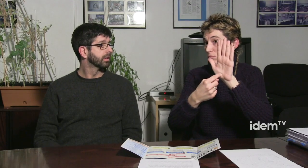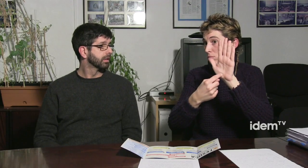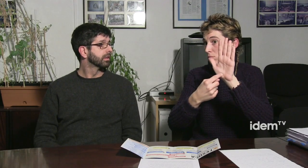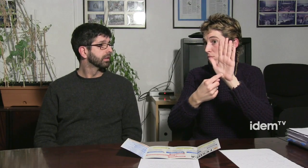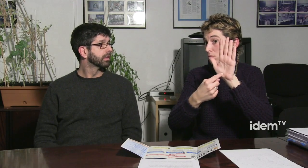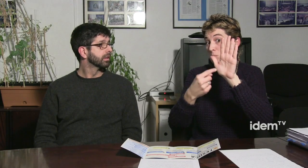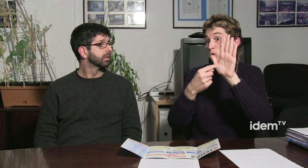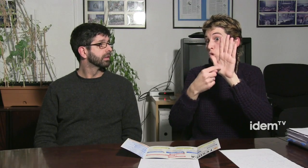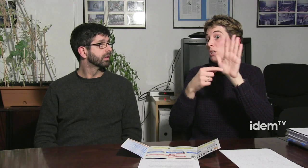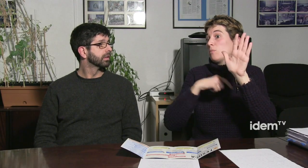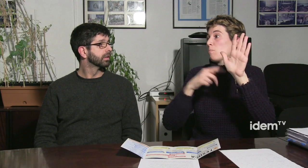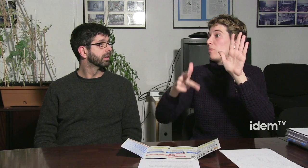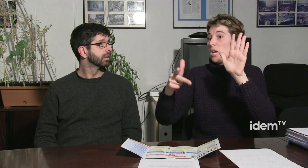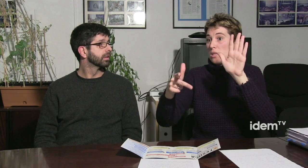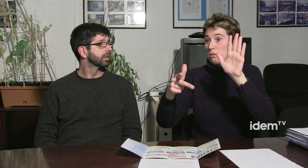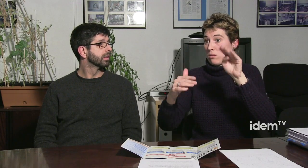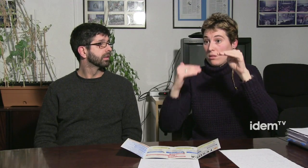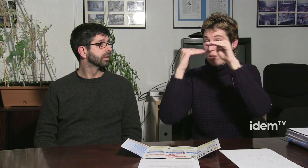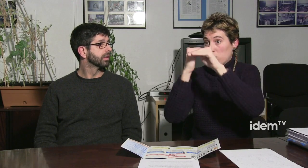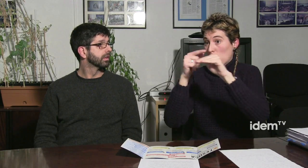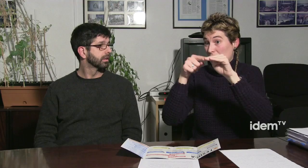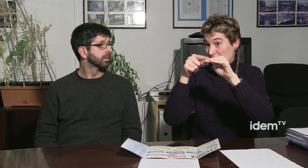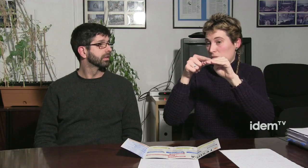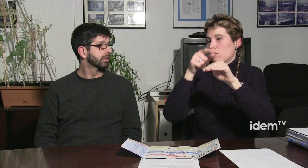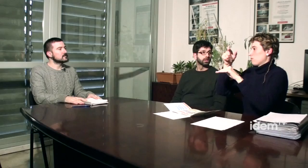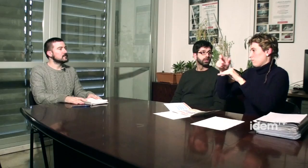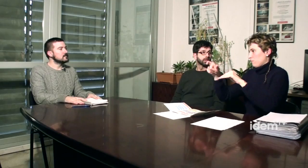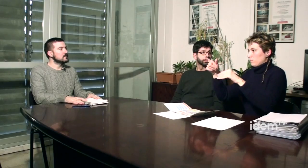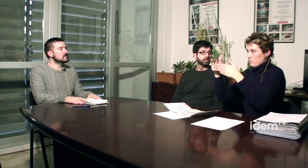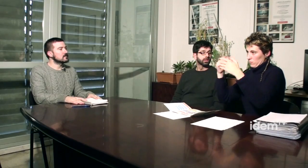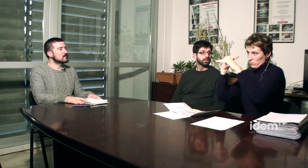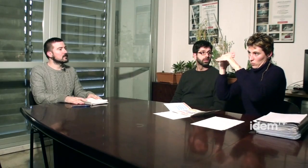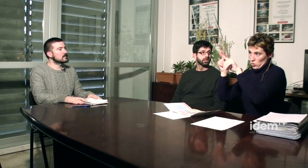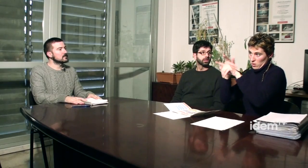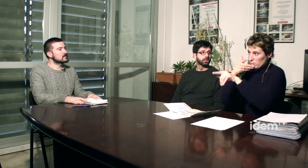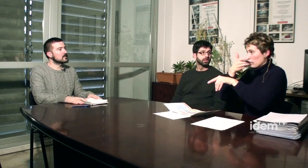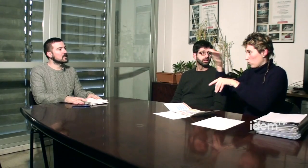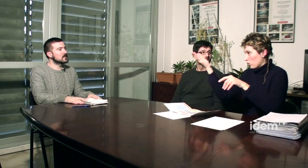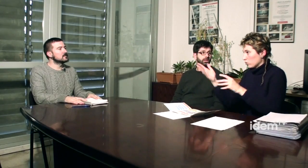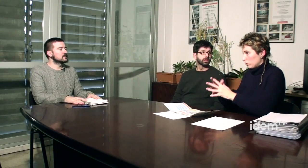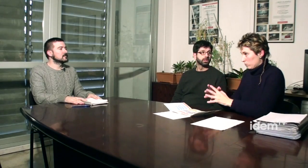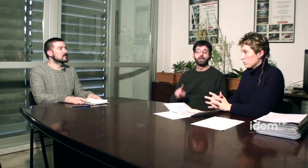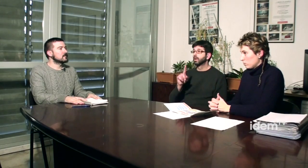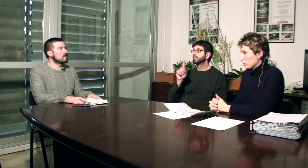llengua de signes per això que tenim dret a la igualtat de les persones